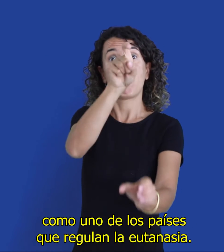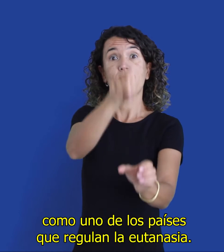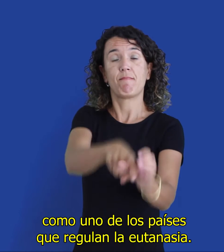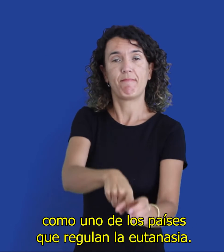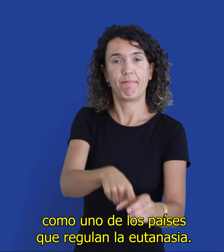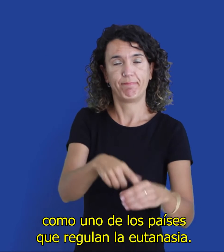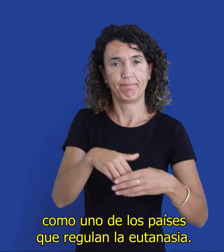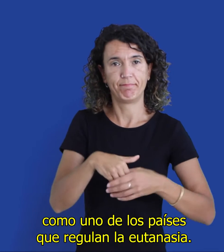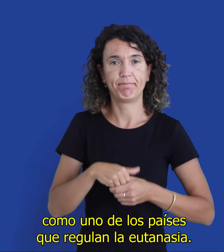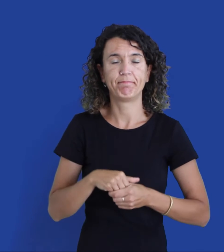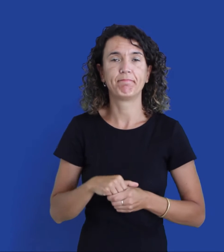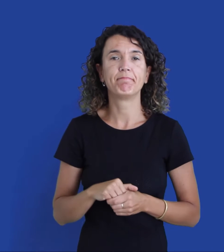eutanasia.